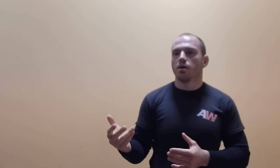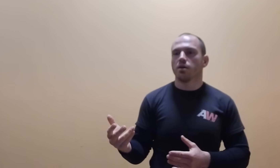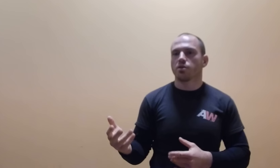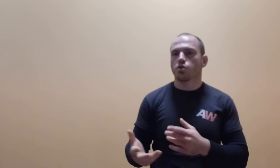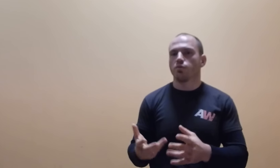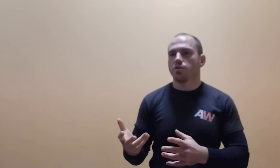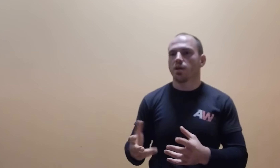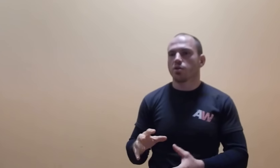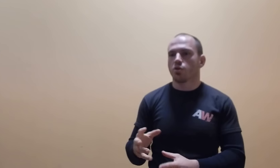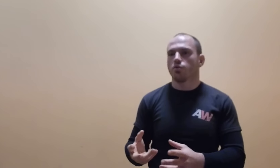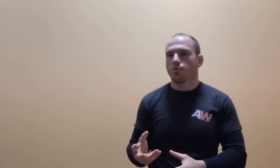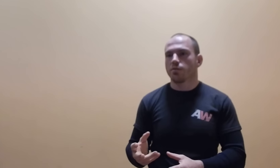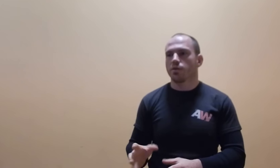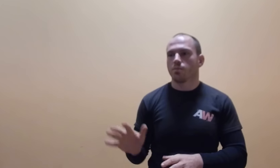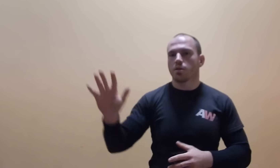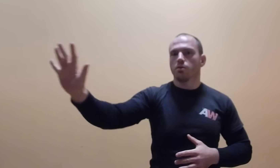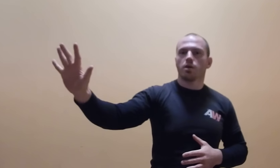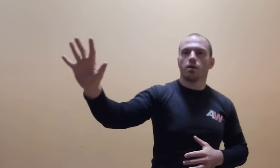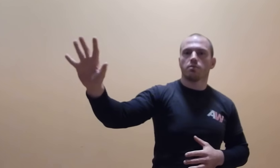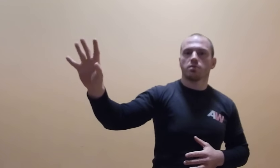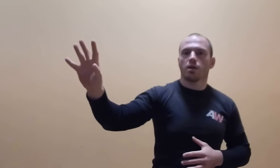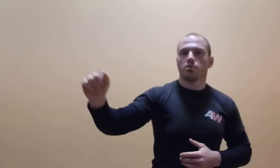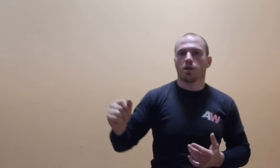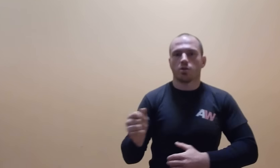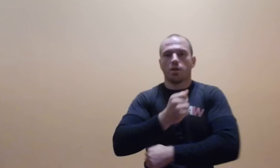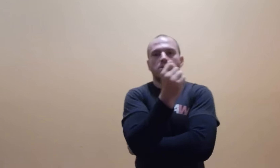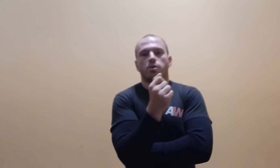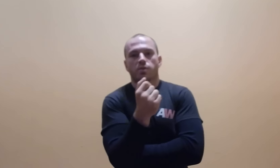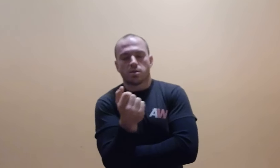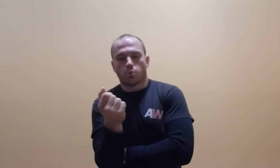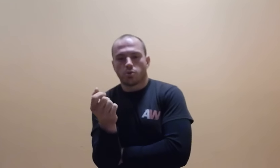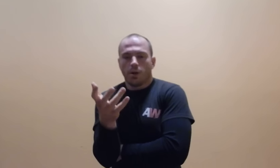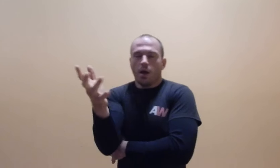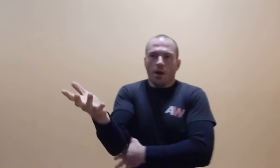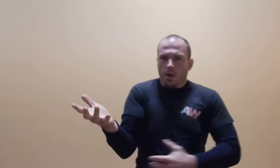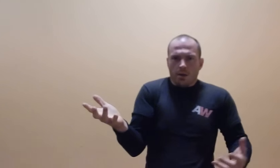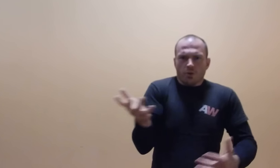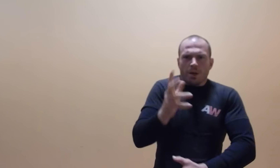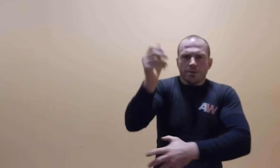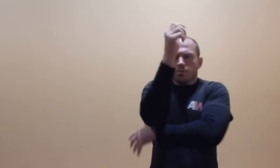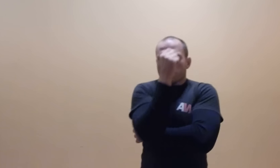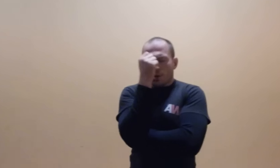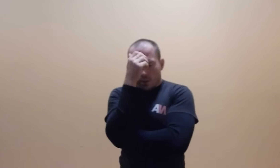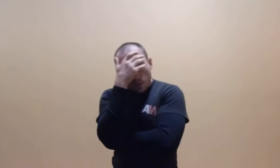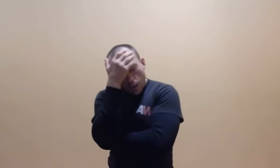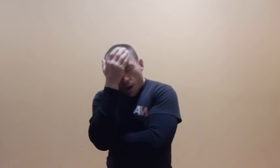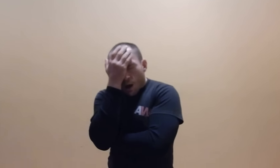gdzieś tu widzę jakiś konflikt w dlatego ja wystaję na rękę. Jeśli ja stoję w ten sposób, normalnie sobie stoję i